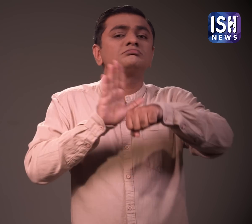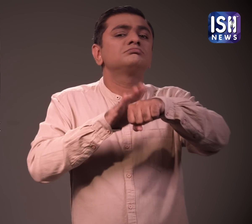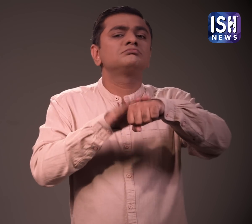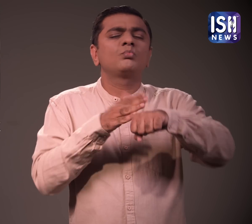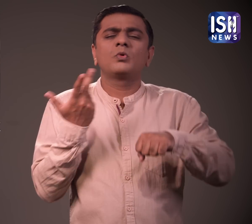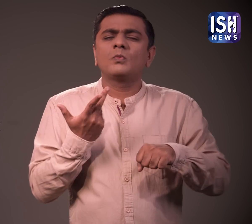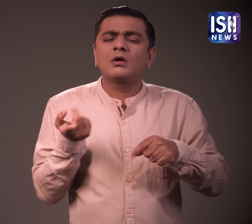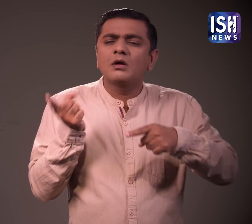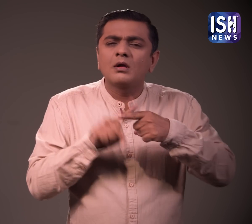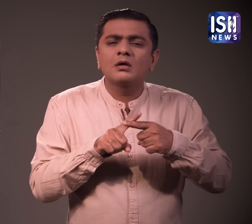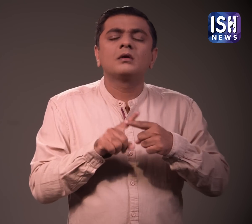आपको इसके बारे में बताता हूँ